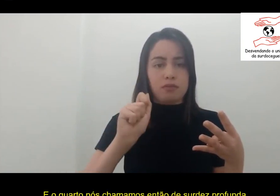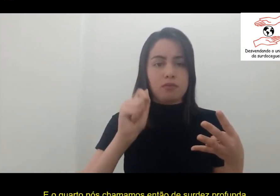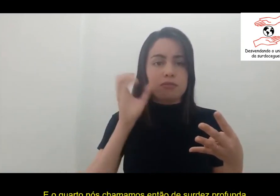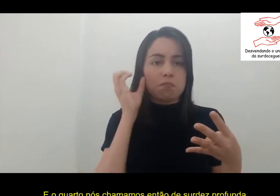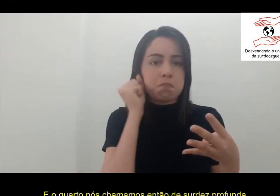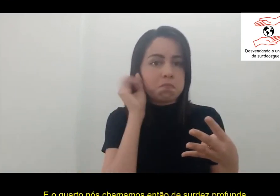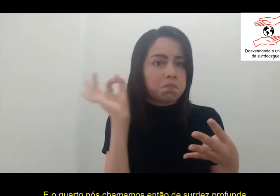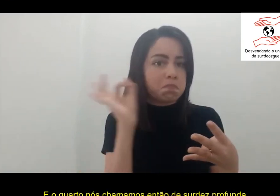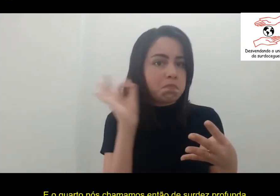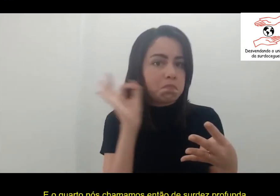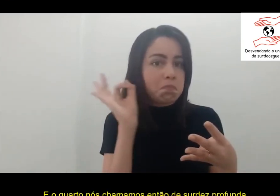surdez profunda.